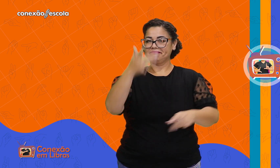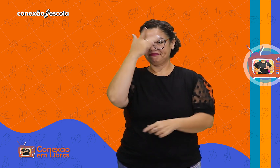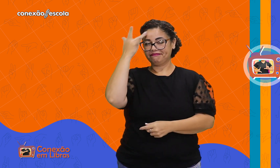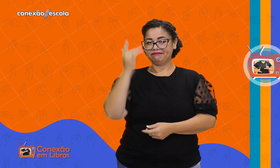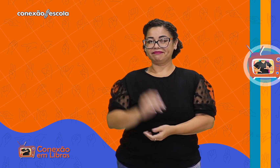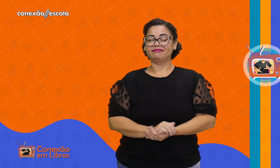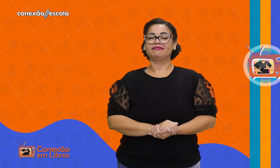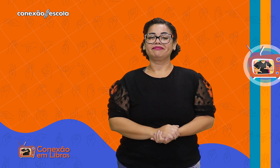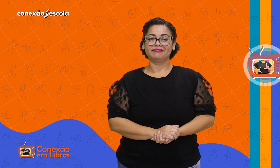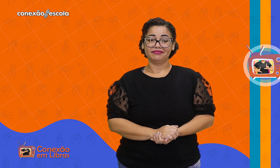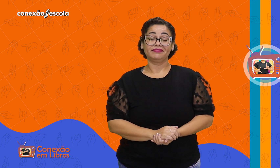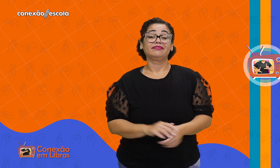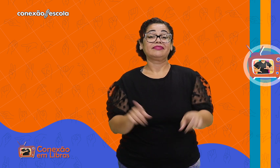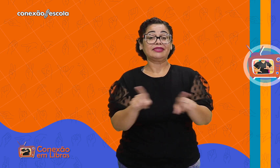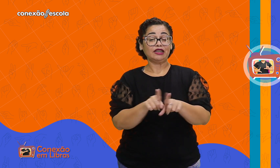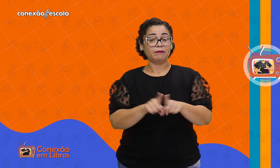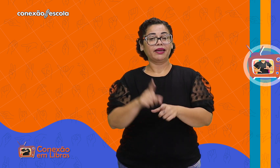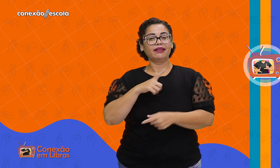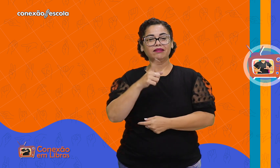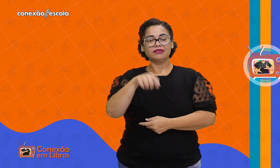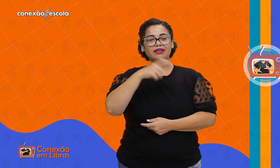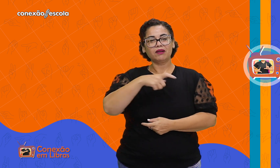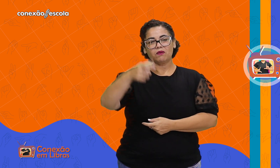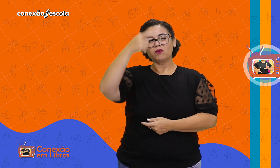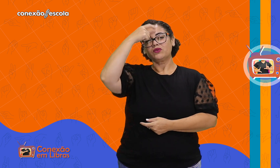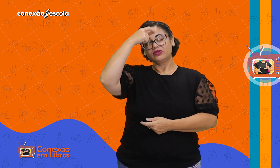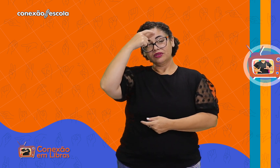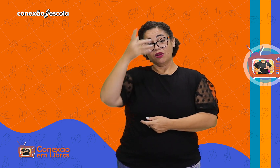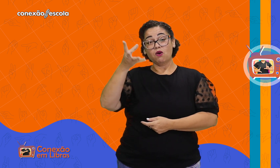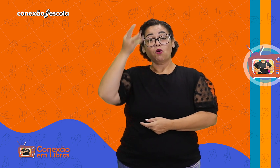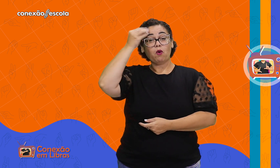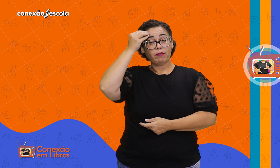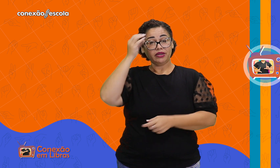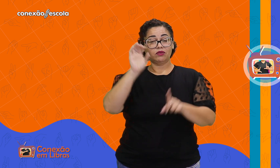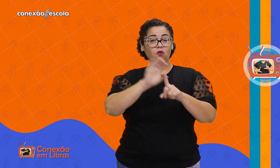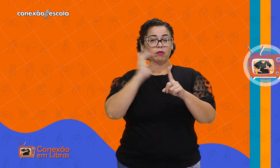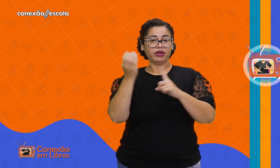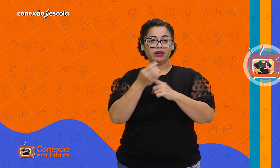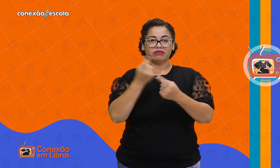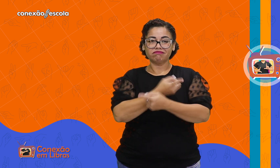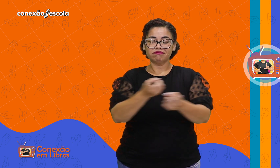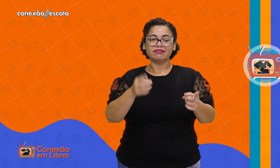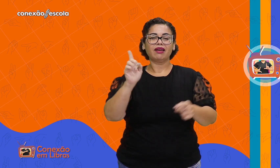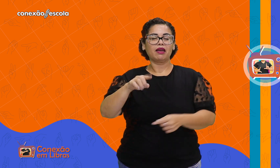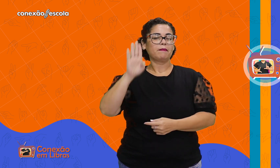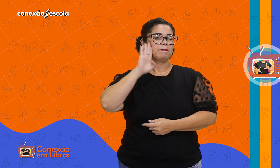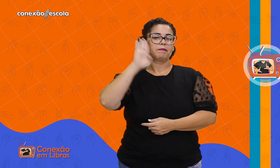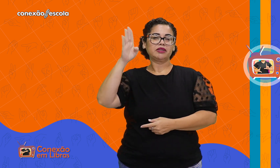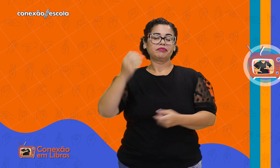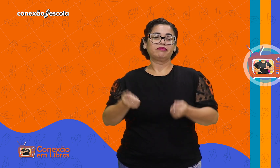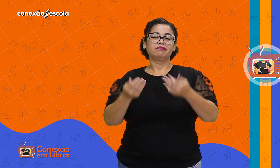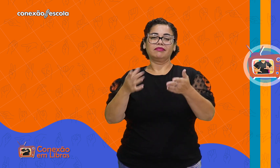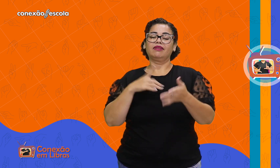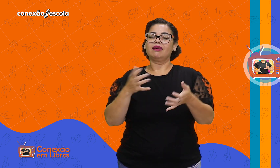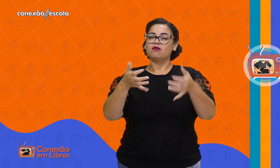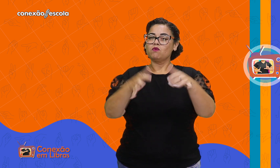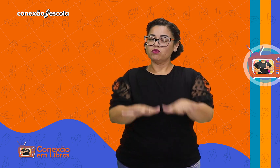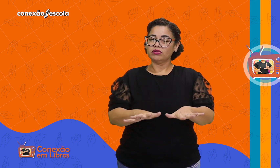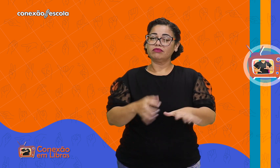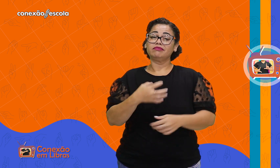individuais de cada pessoa. Além disso, a conscientização e compreensão da comunidade são fundamentais para promover